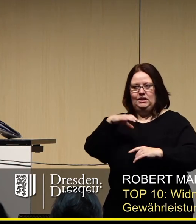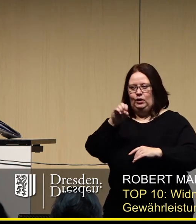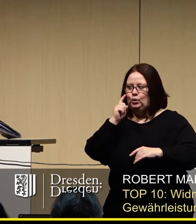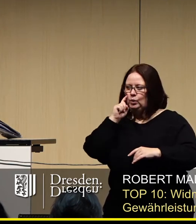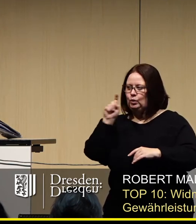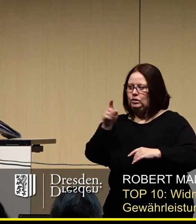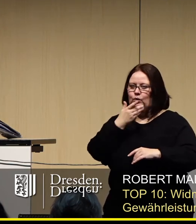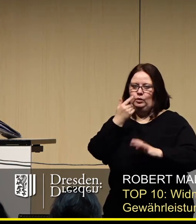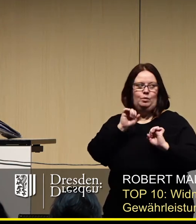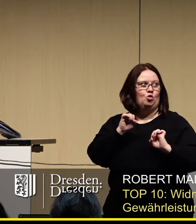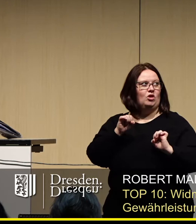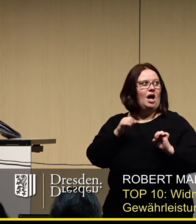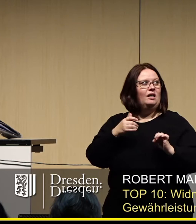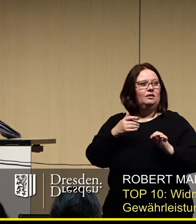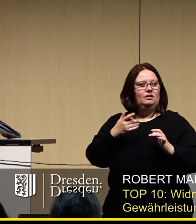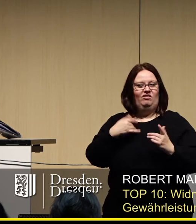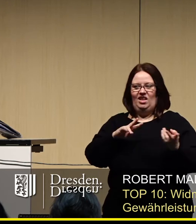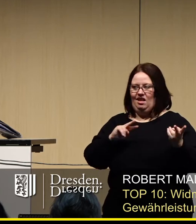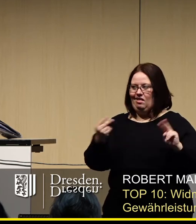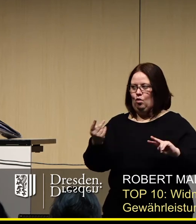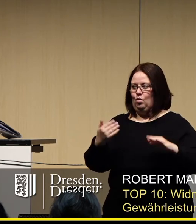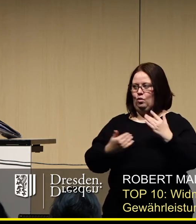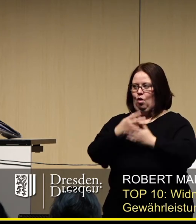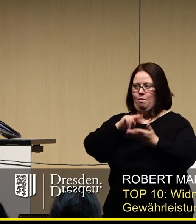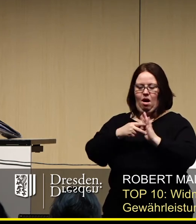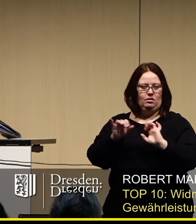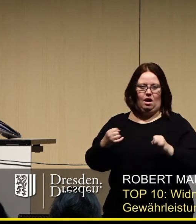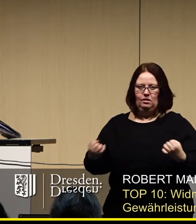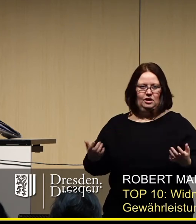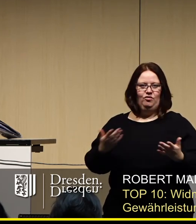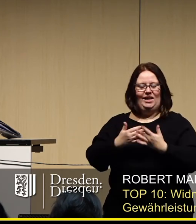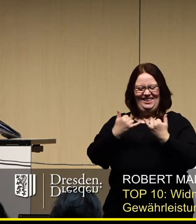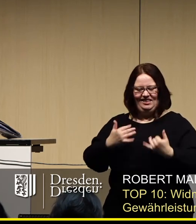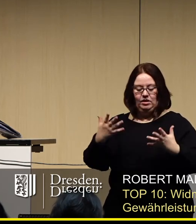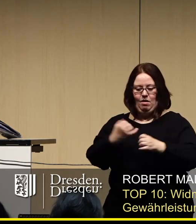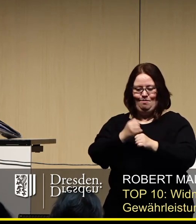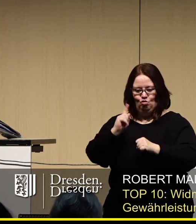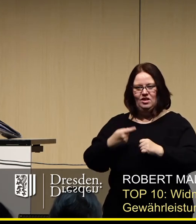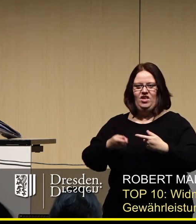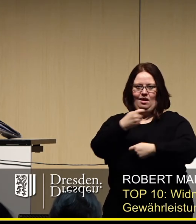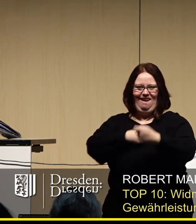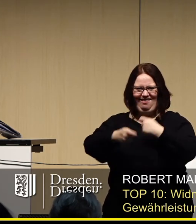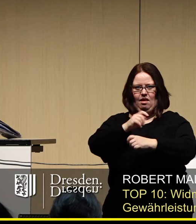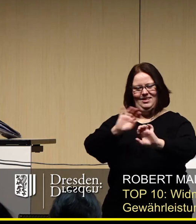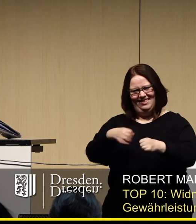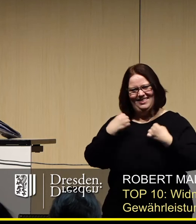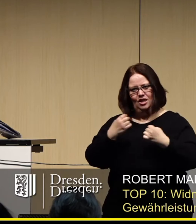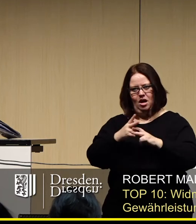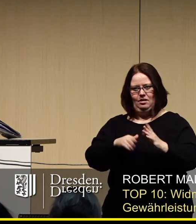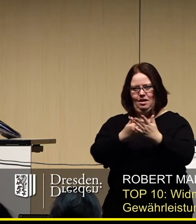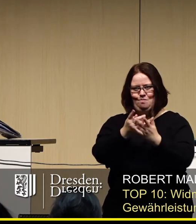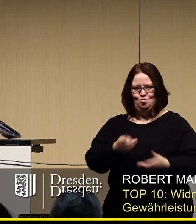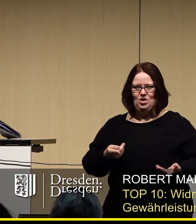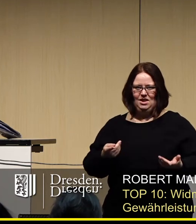momentan keine Möglichkeit mehr, eine Änderung, eine neue Planung zu machen. Weil was jetzt gemacht werden muss, ist, wir müssen den Händlern Sicherheit geben.